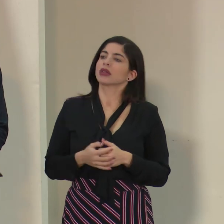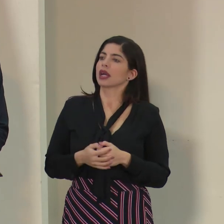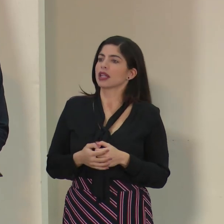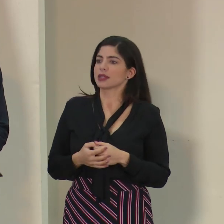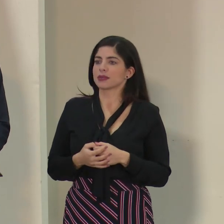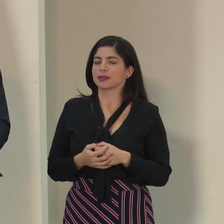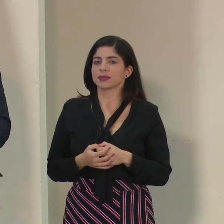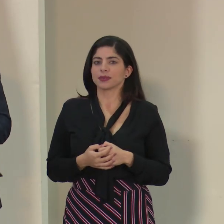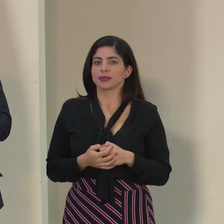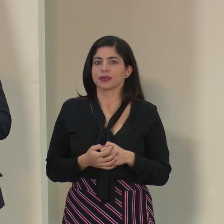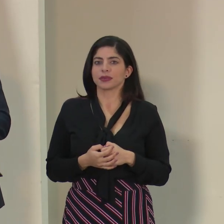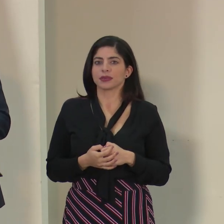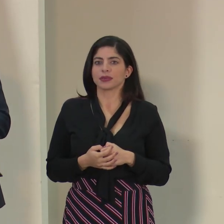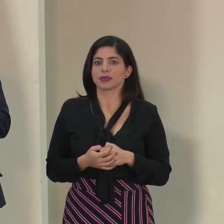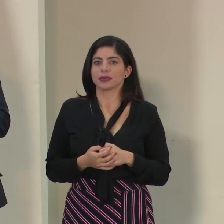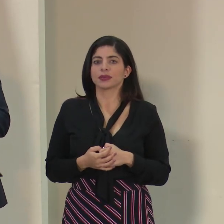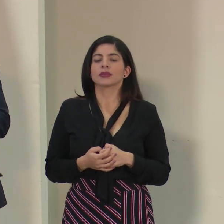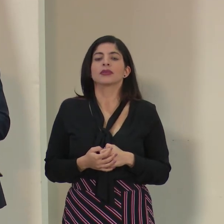Perdón, perdón. Ah, bueno, sí.